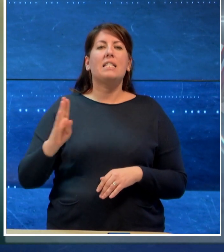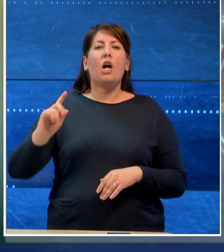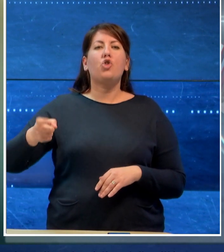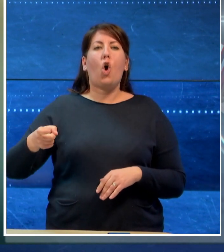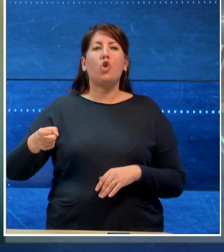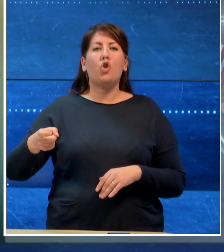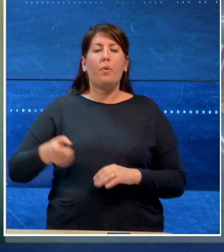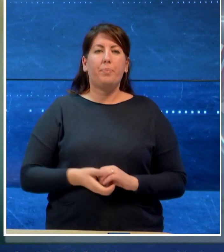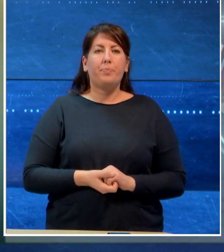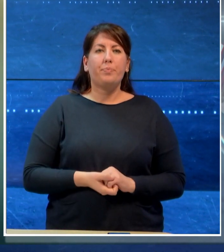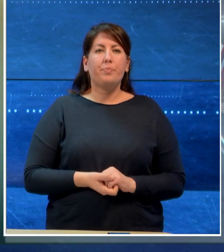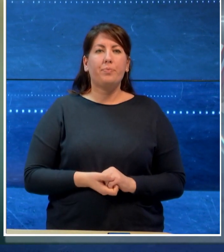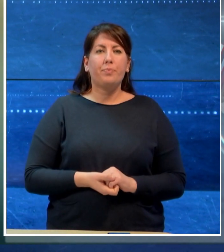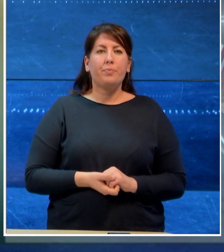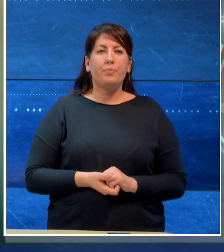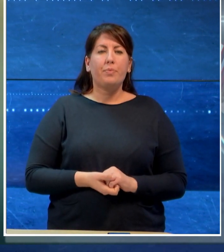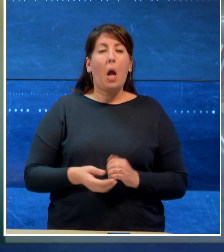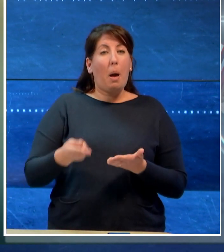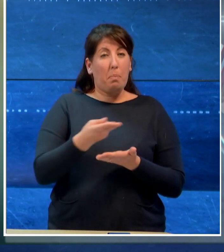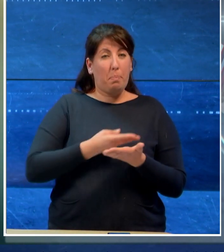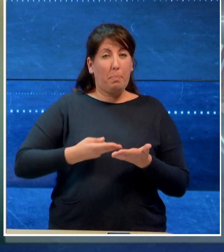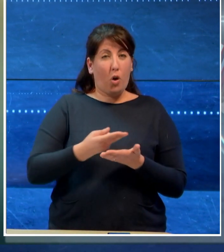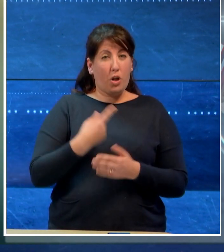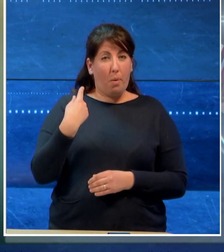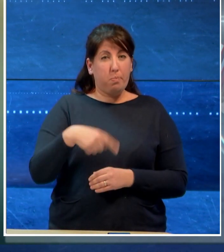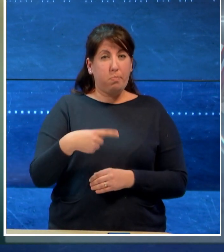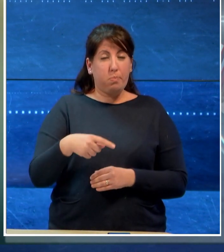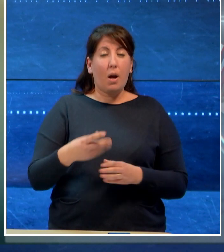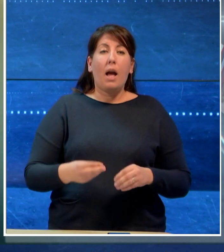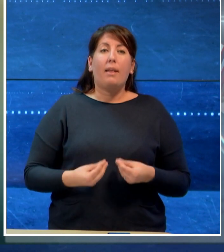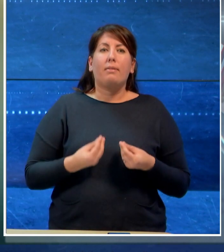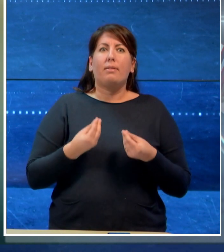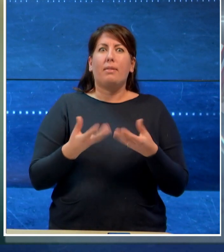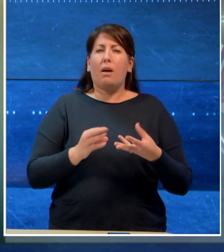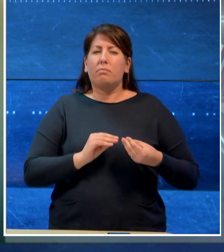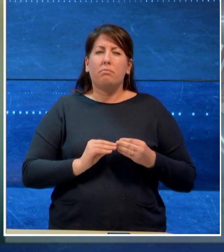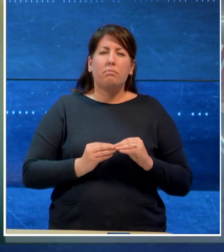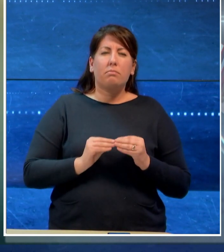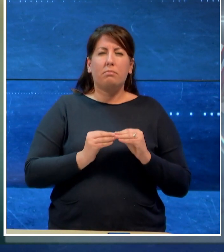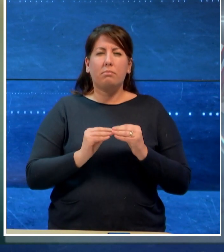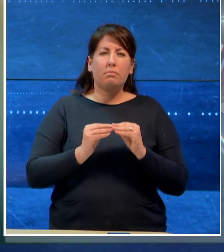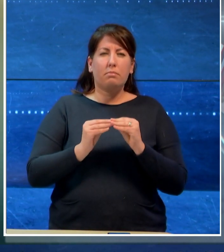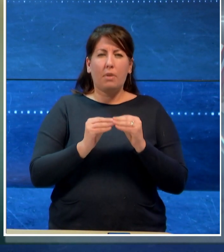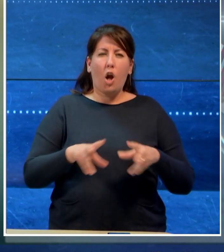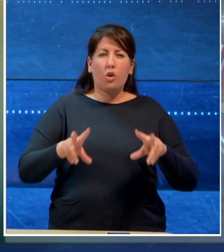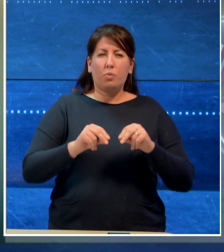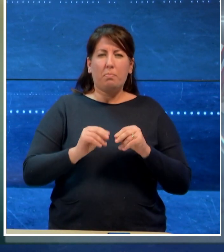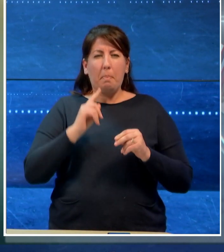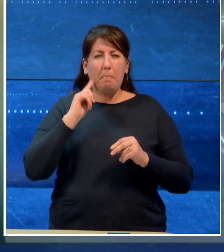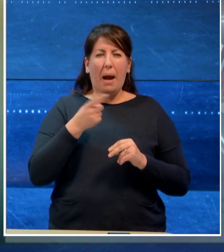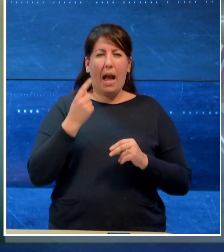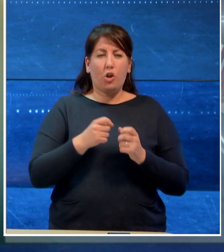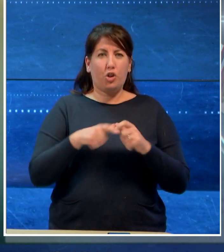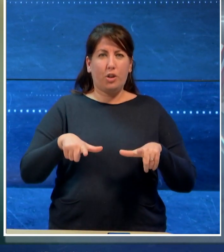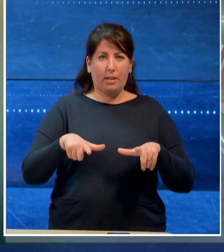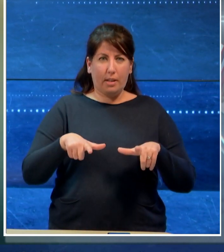Un progetto che porta un radicale riassetto urbanistico della città con